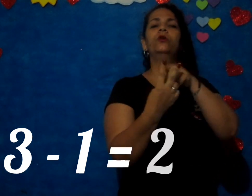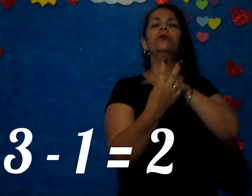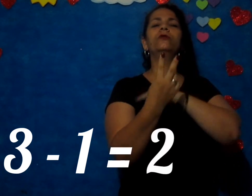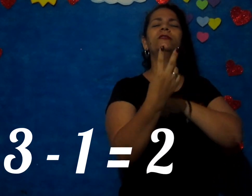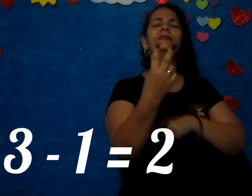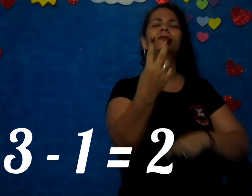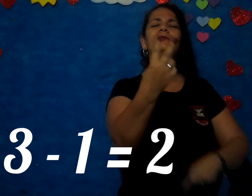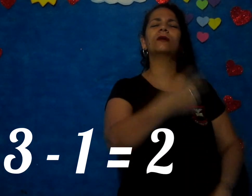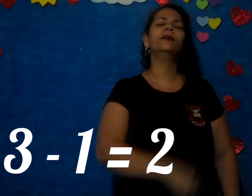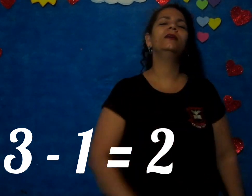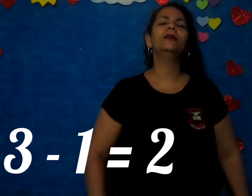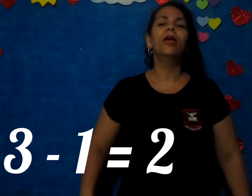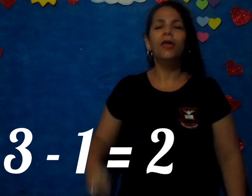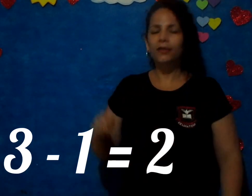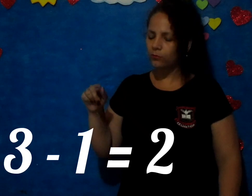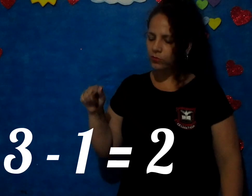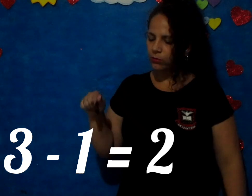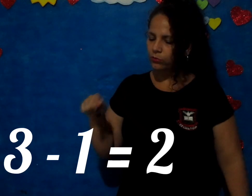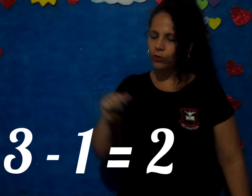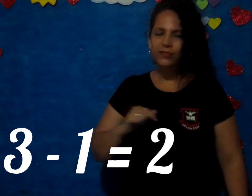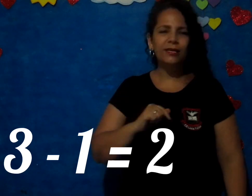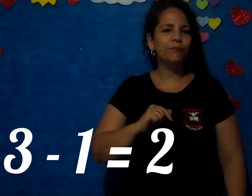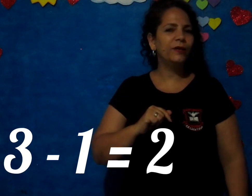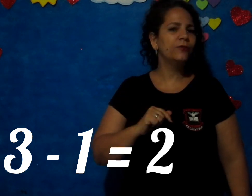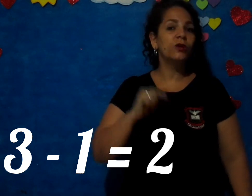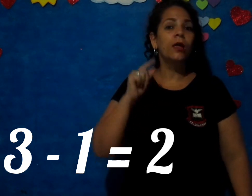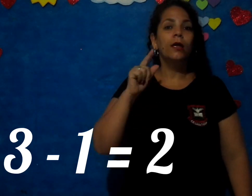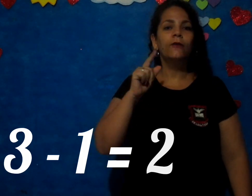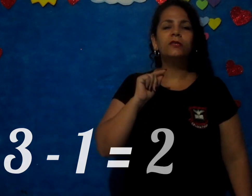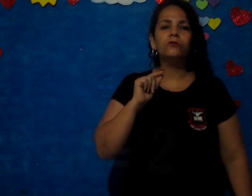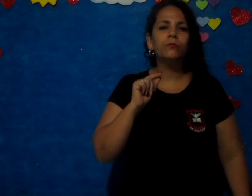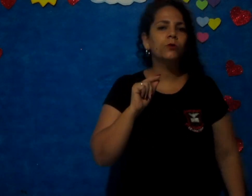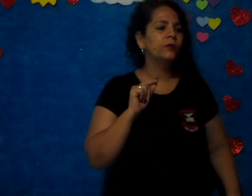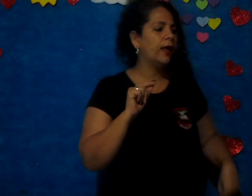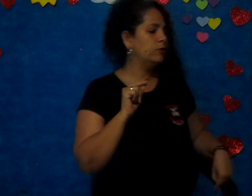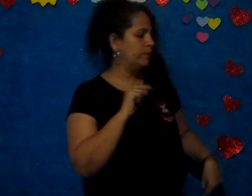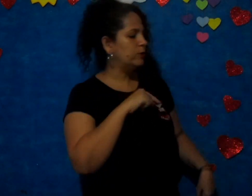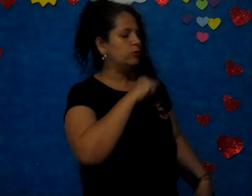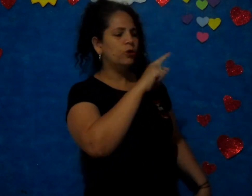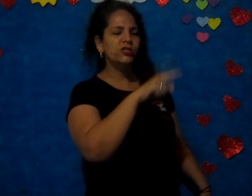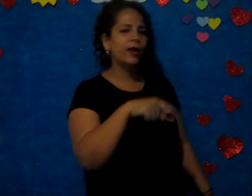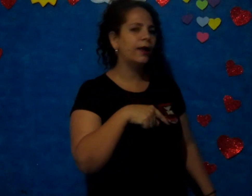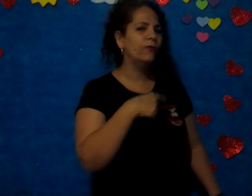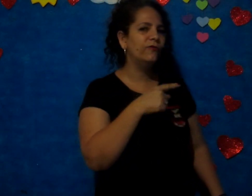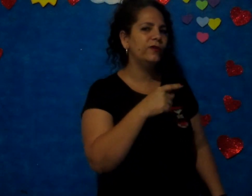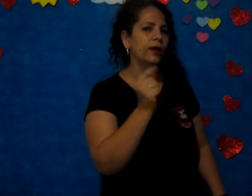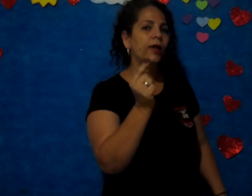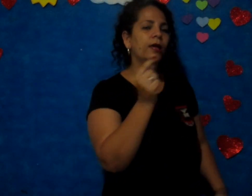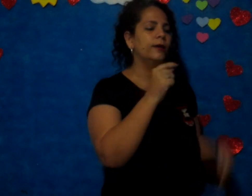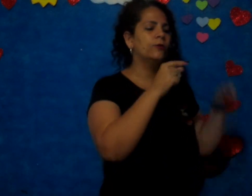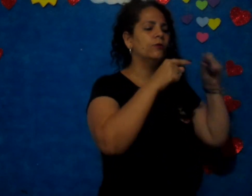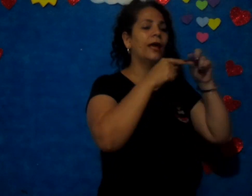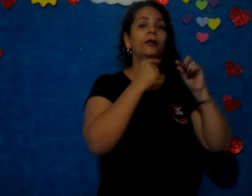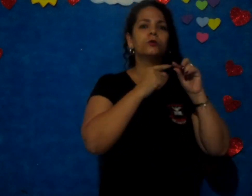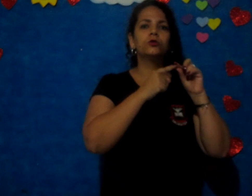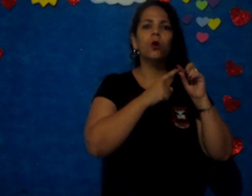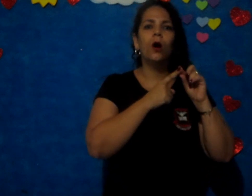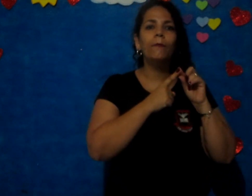Dois! aí! Então são dois sapinhos E vocês vão procurar o número dois lá na uvinha E colar só a